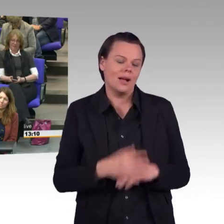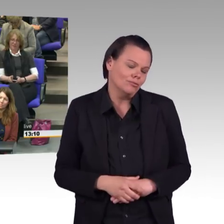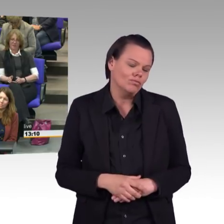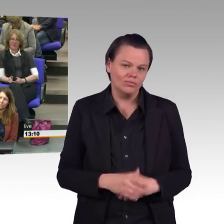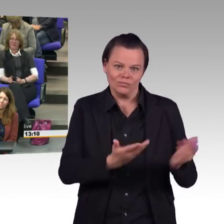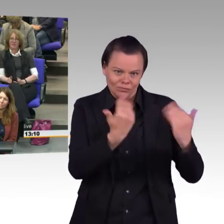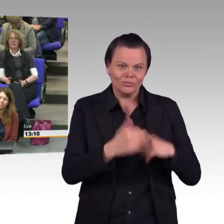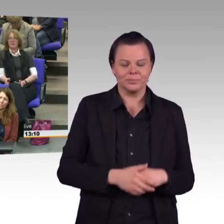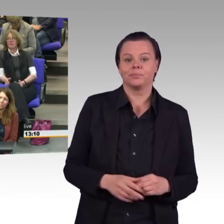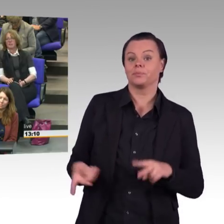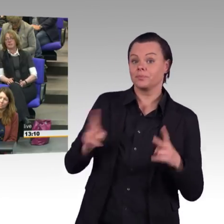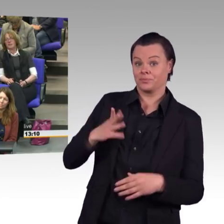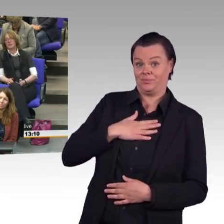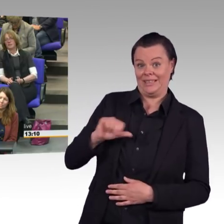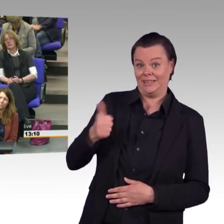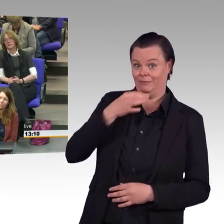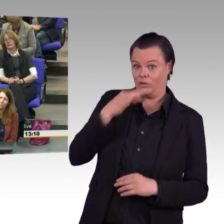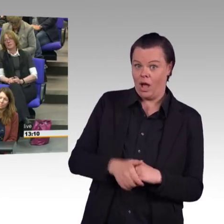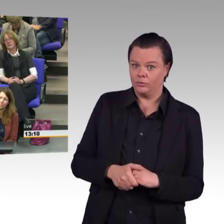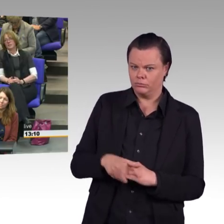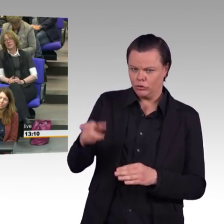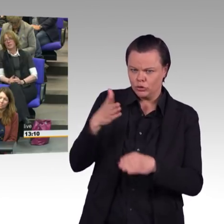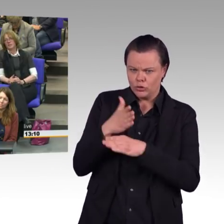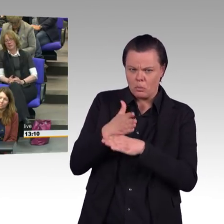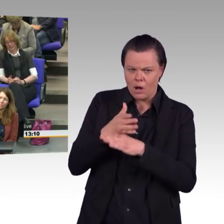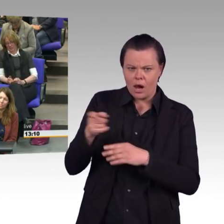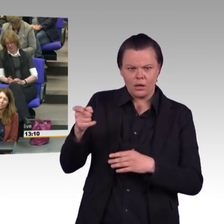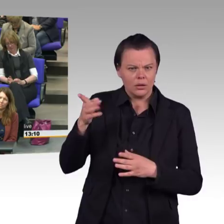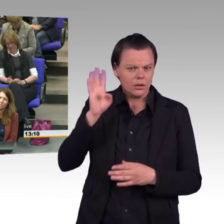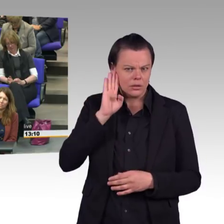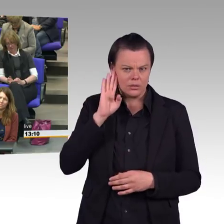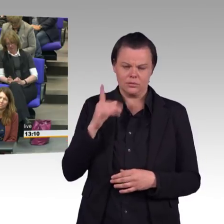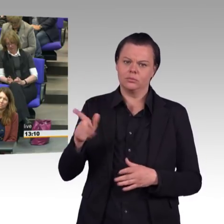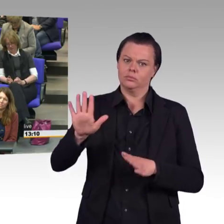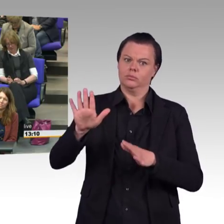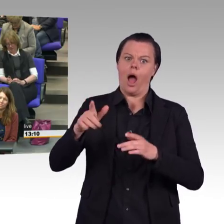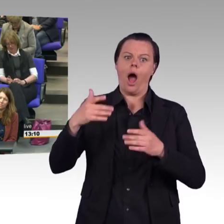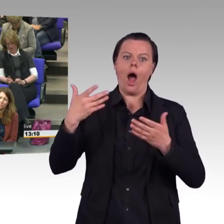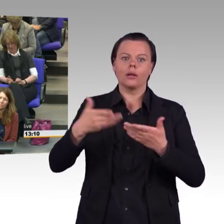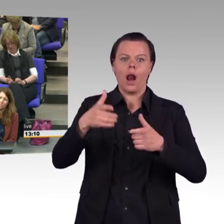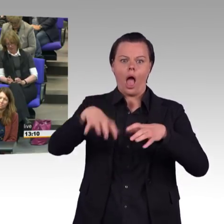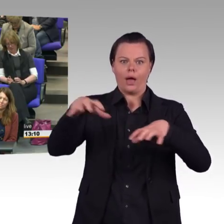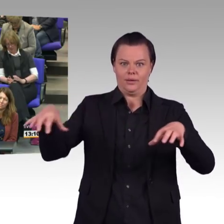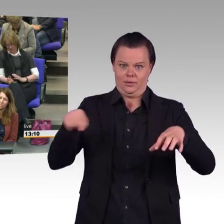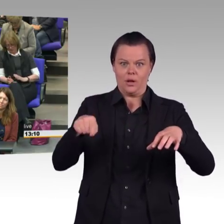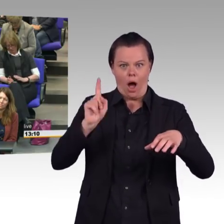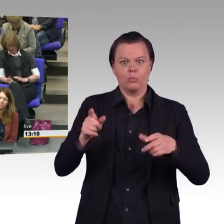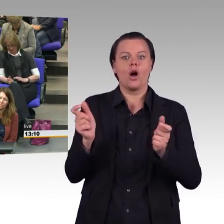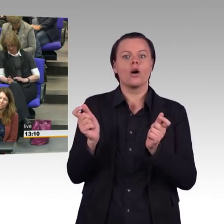das nachlesen in einem Urteil des Bundesverfassungsgerichts. Zweite Frage. Wenn Sie von Enteignung von Aktionären sprechen.